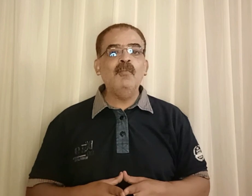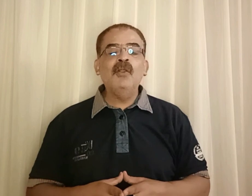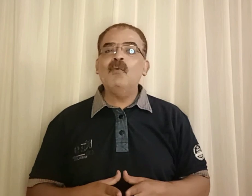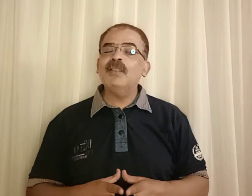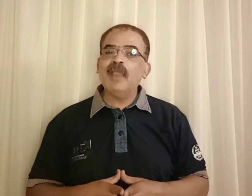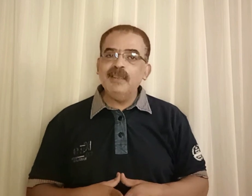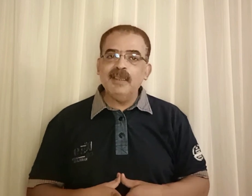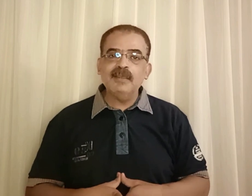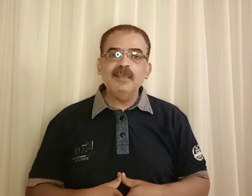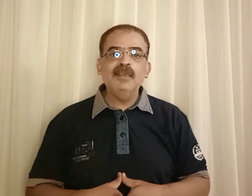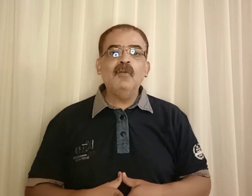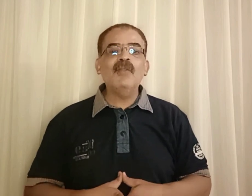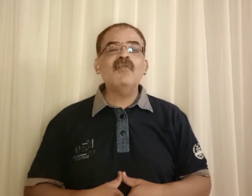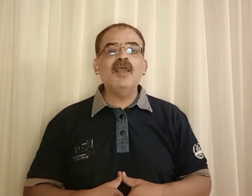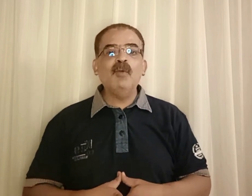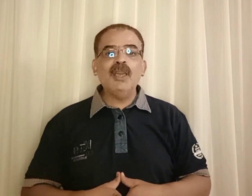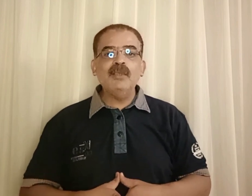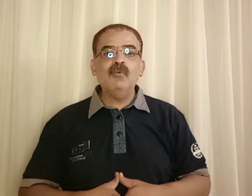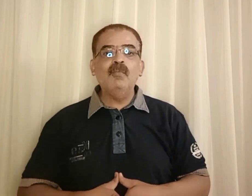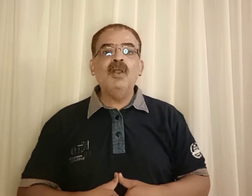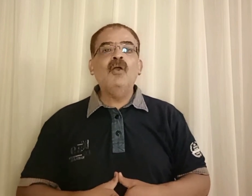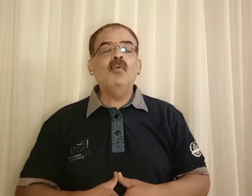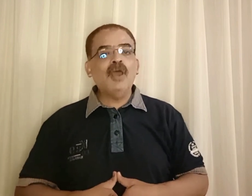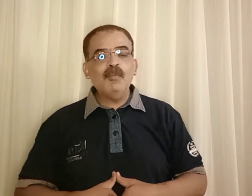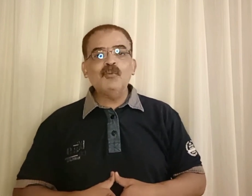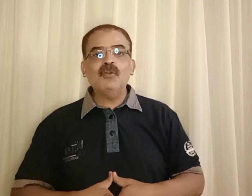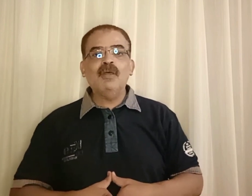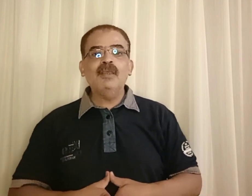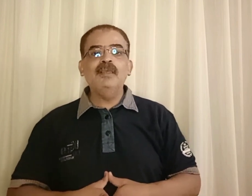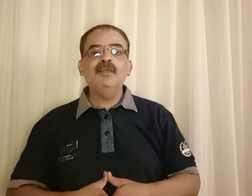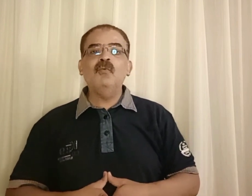وتحياتي والسلام عليكم ورحمة الله وبركاته